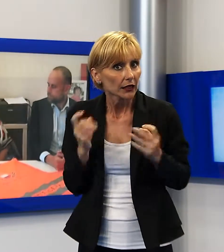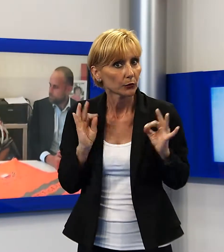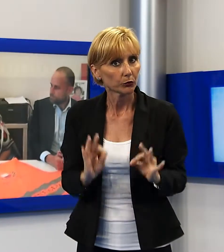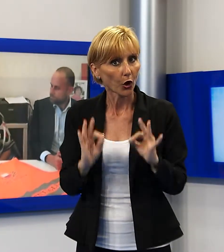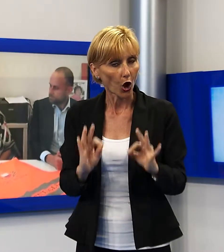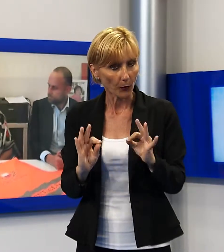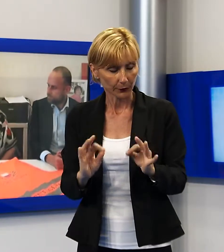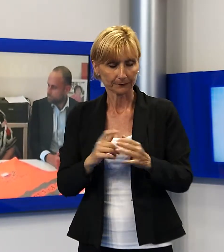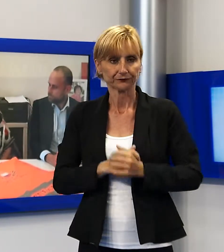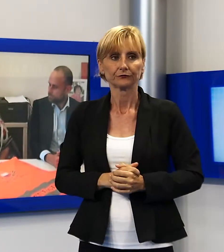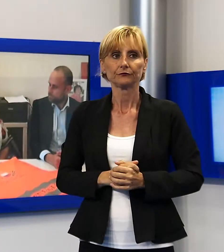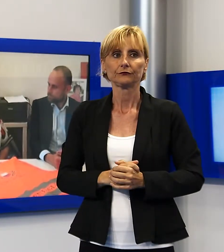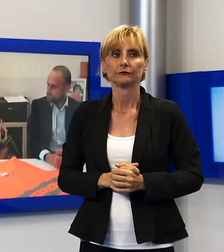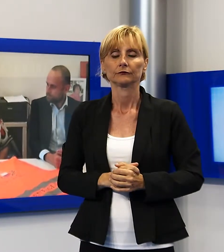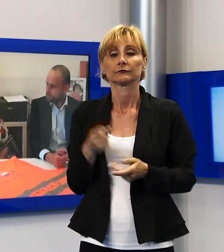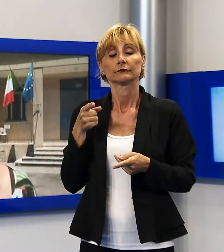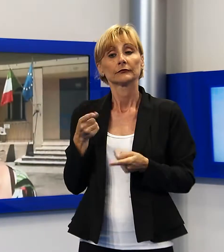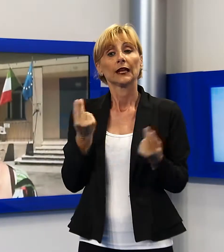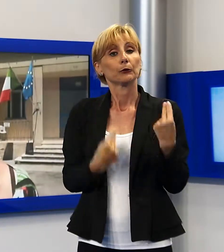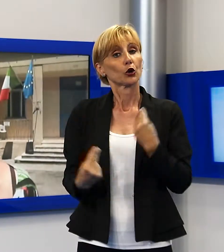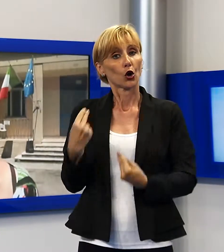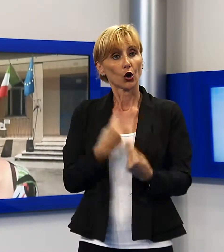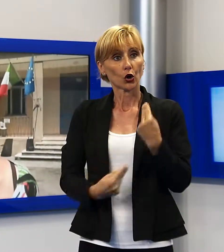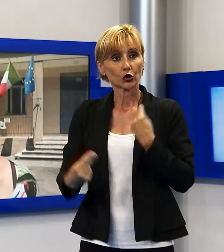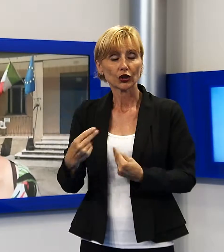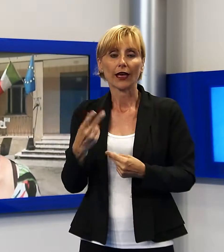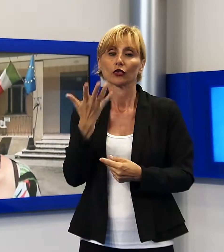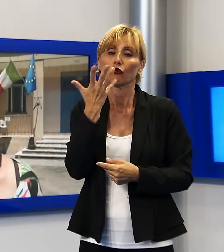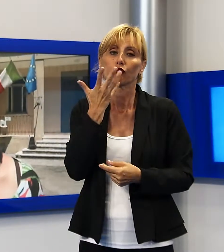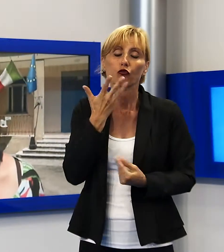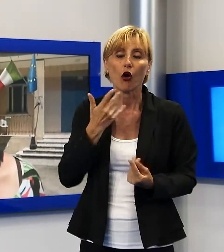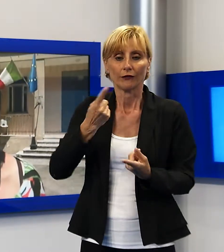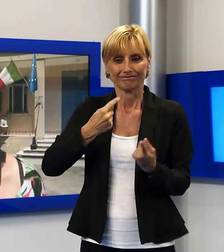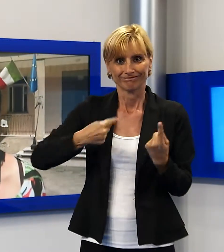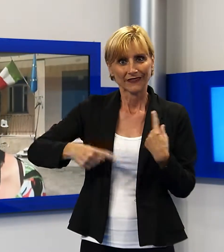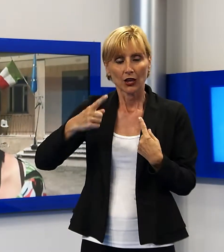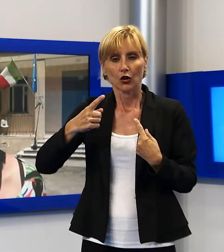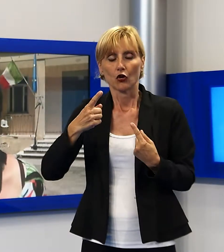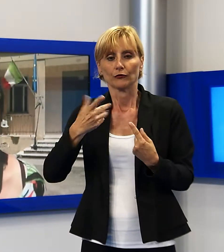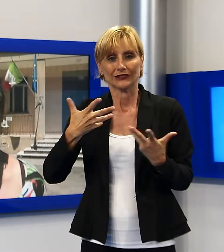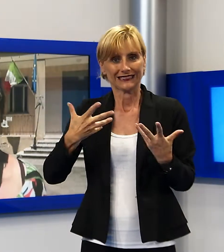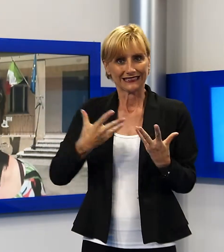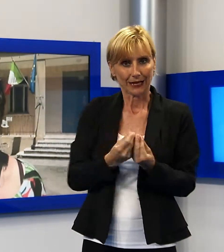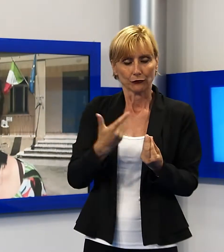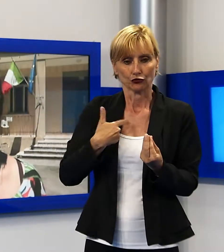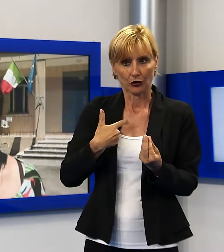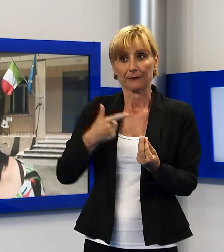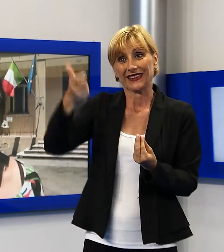'assessore. Questo progetto mira a innescare un circolo virtuoso che vede insieme i contributi che lo Stato